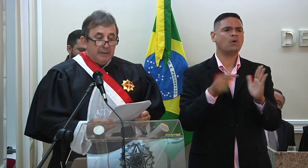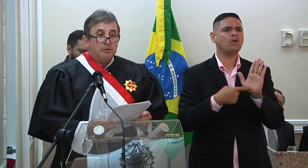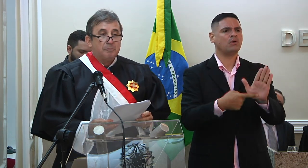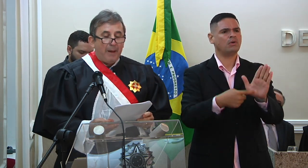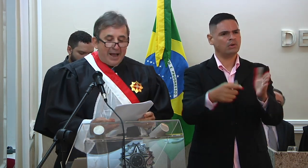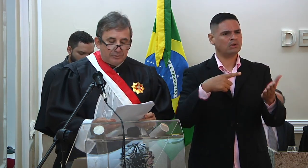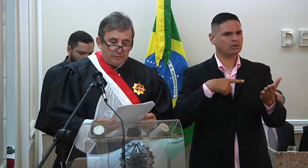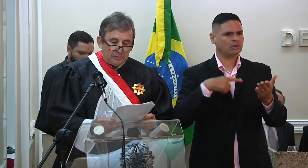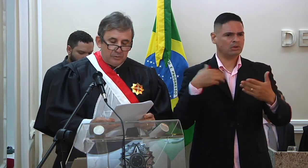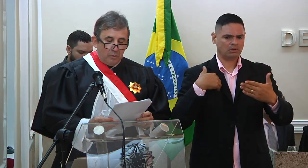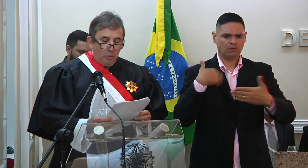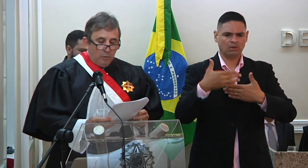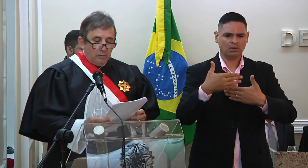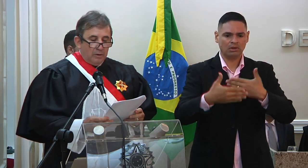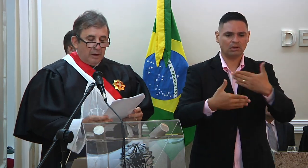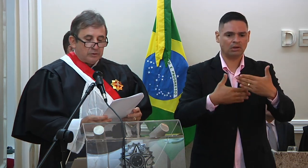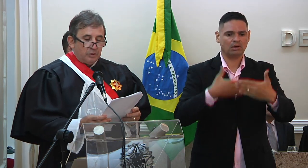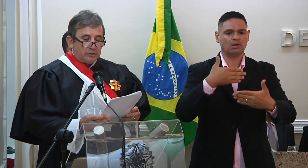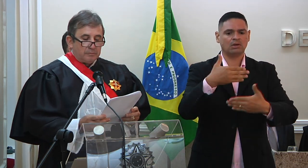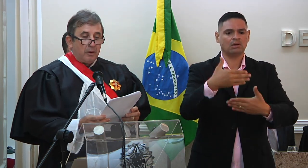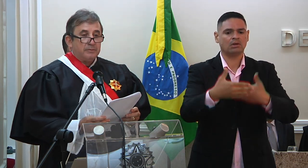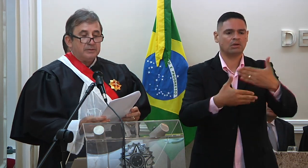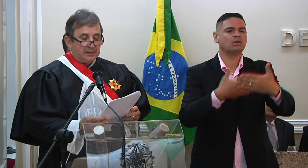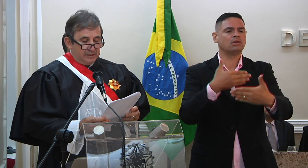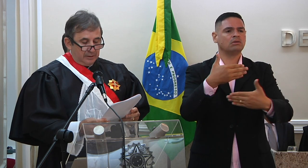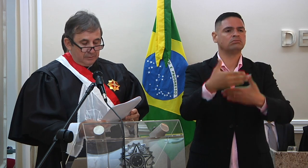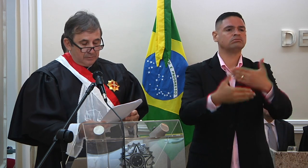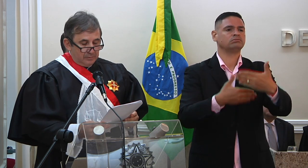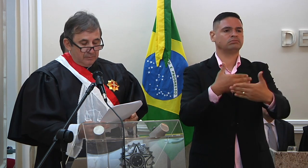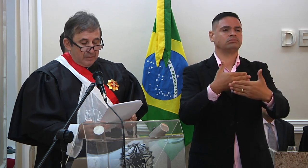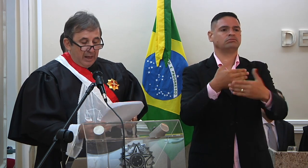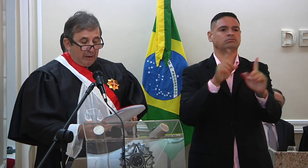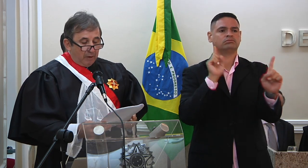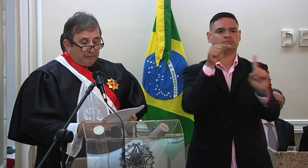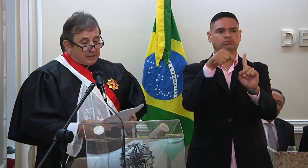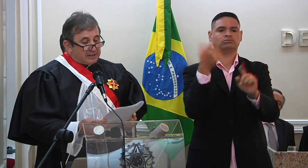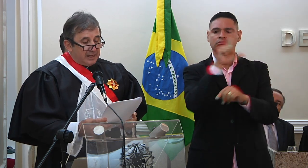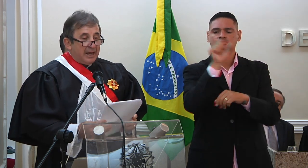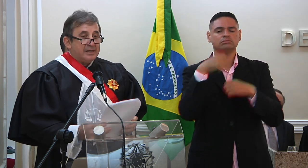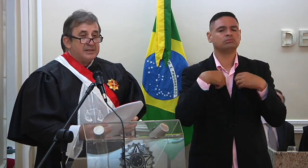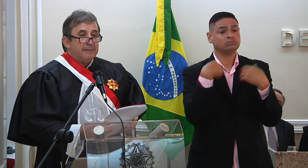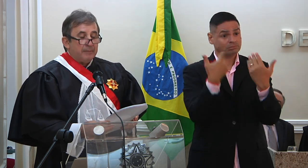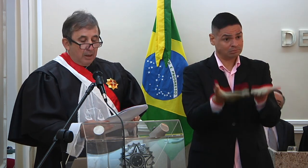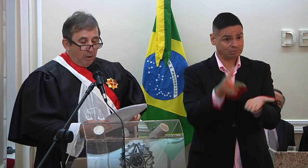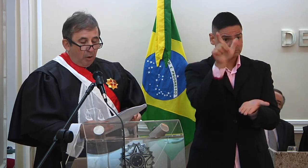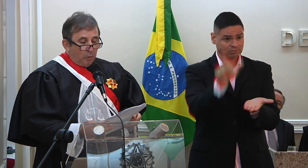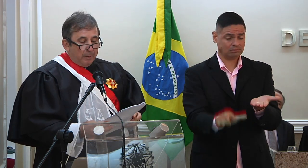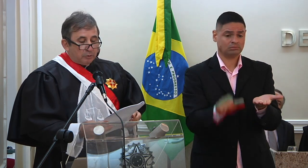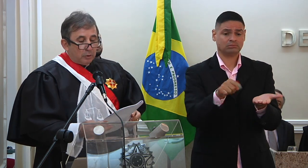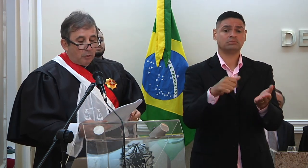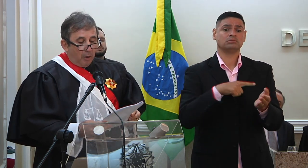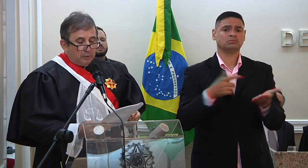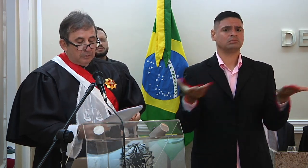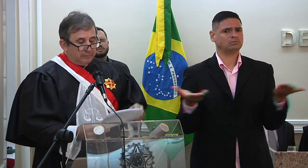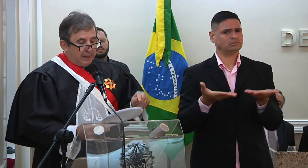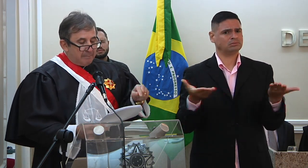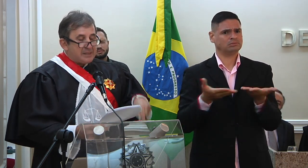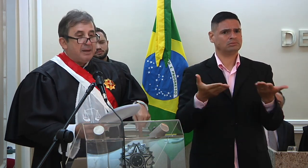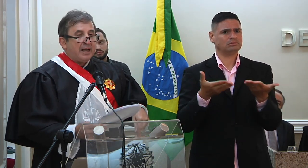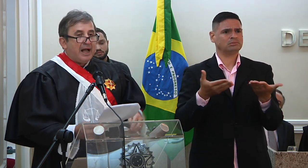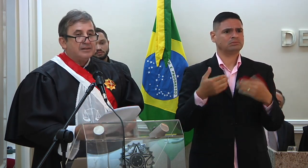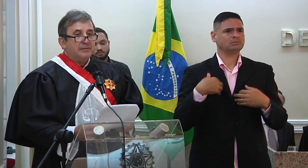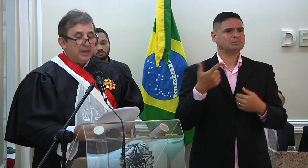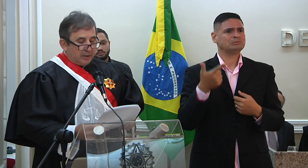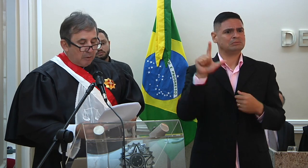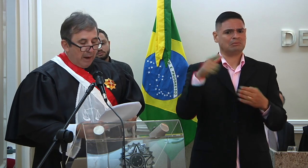vida damos passos rumo aos nossos próprios desígnios. Agora, Vossa Excelência, ocupa outro cômodo